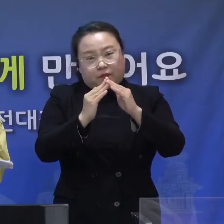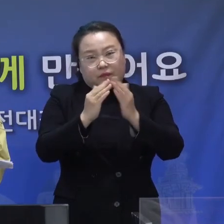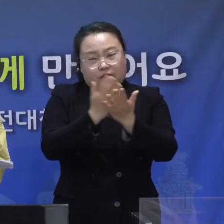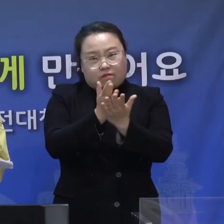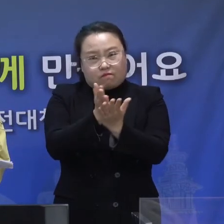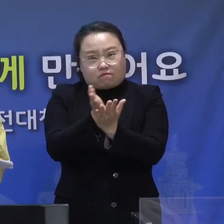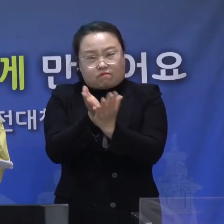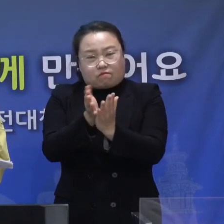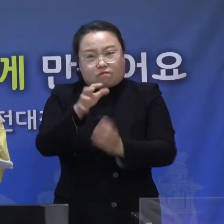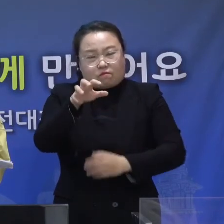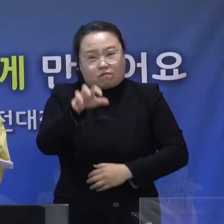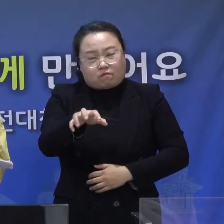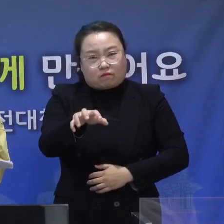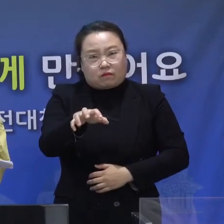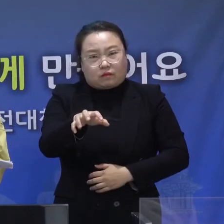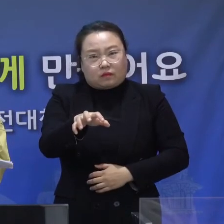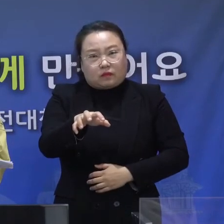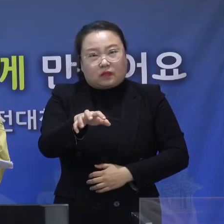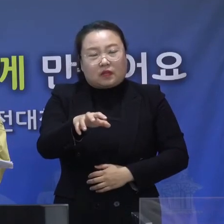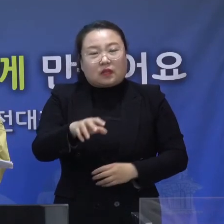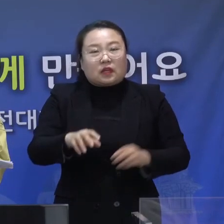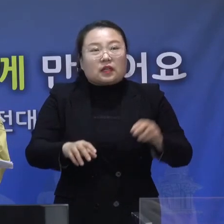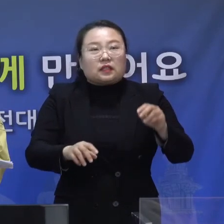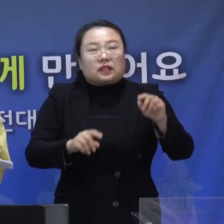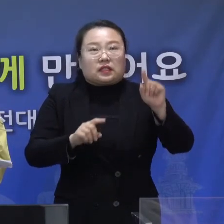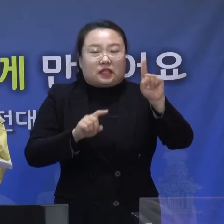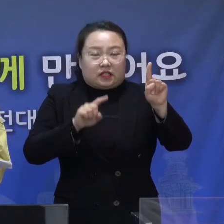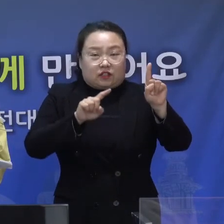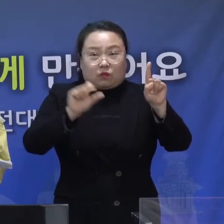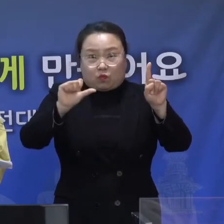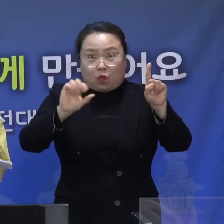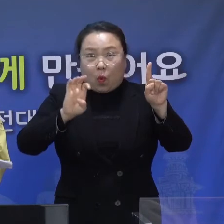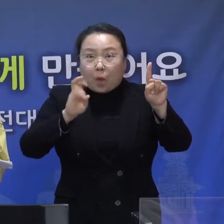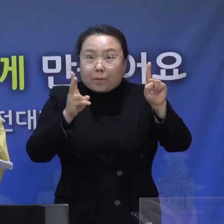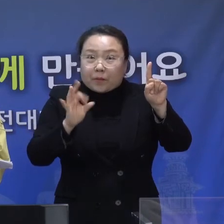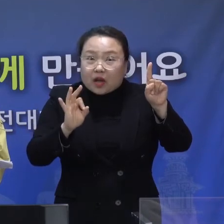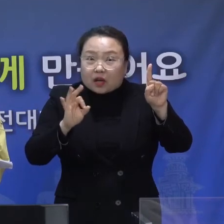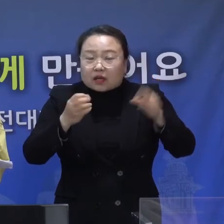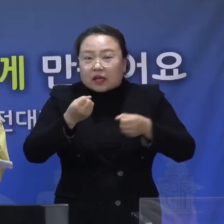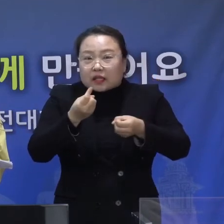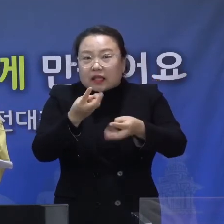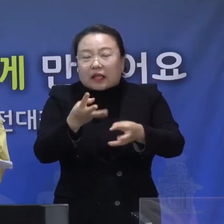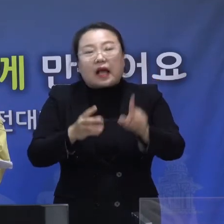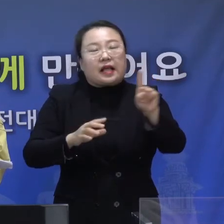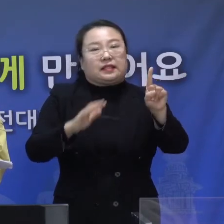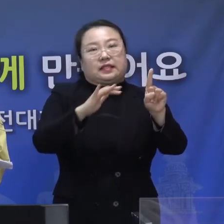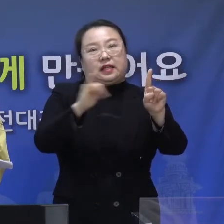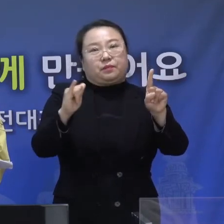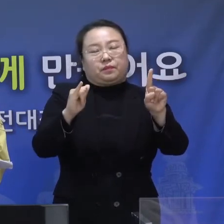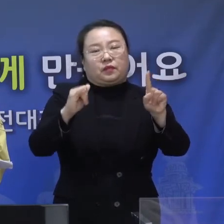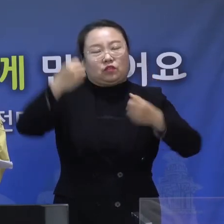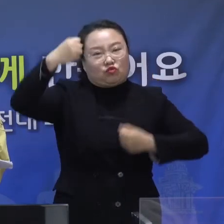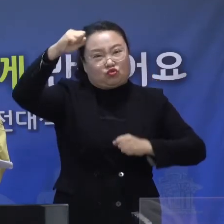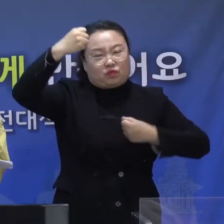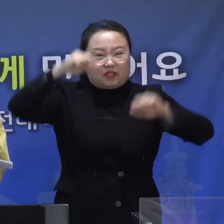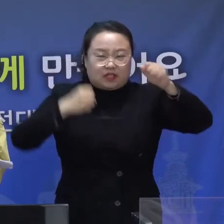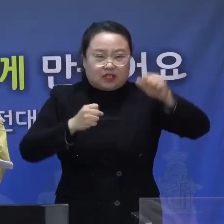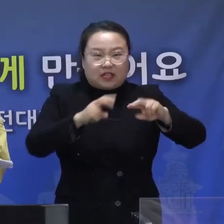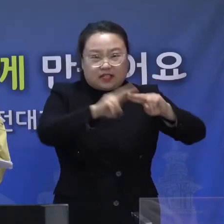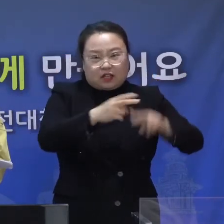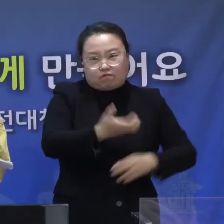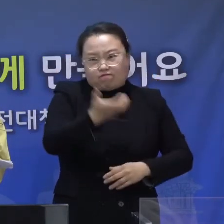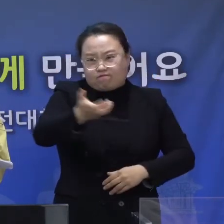대해서는 1단계씩 4제곱미터당 1명으로 인원재원과 함께 춤추기와 자습관 이동이